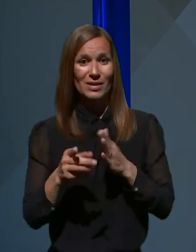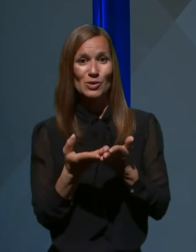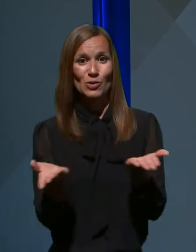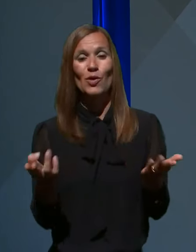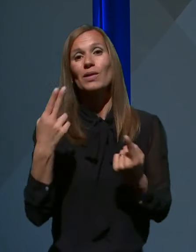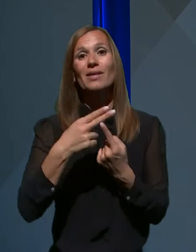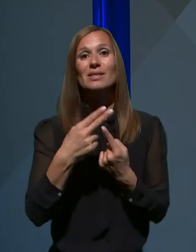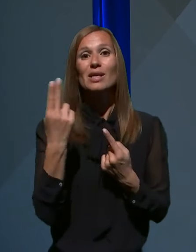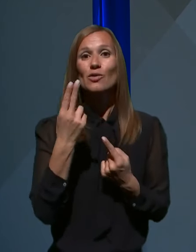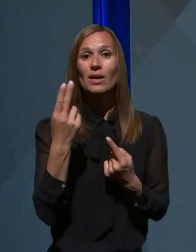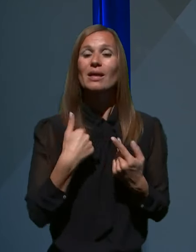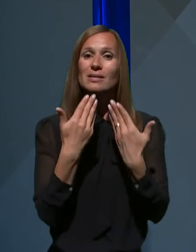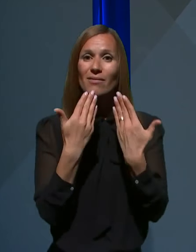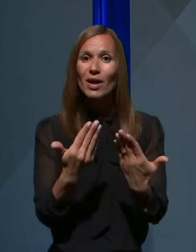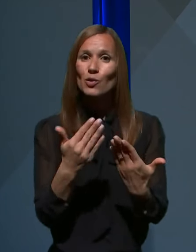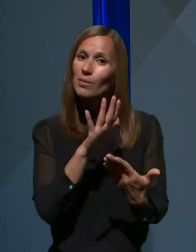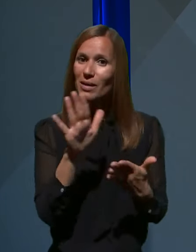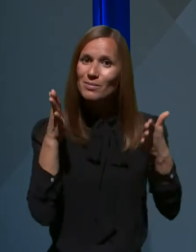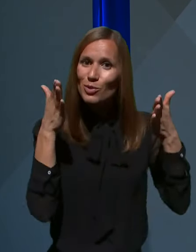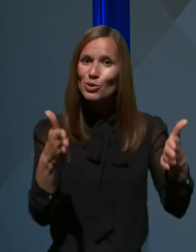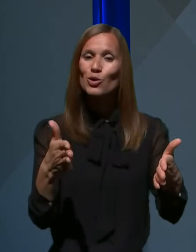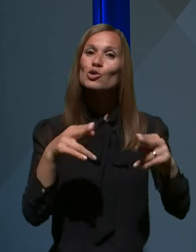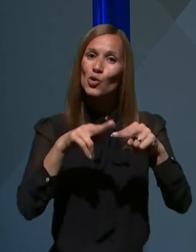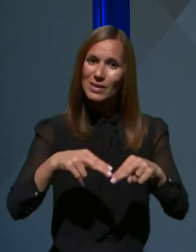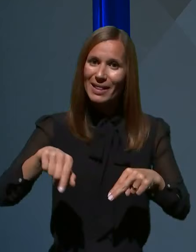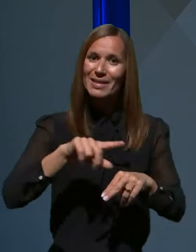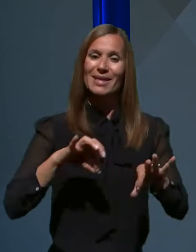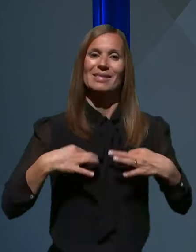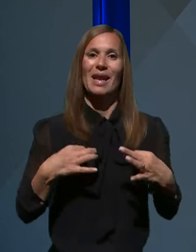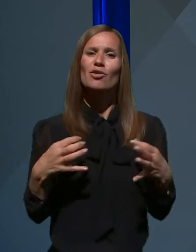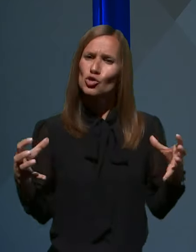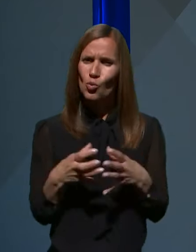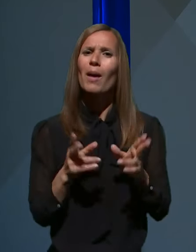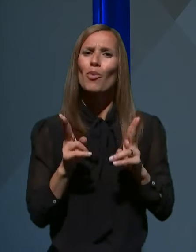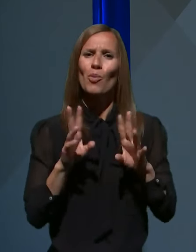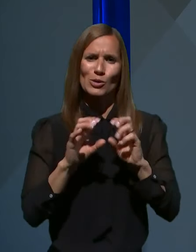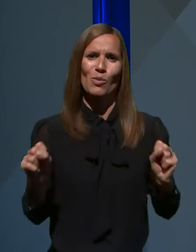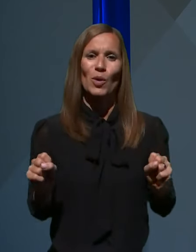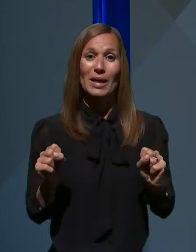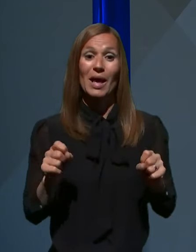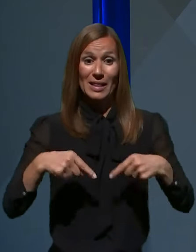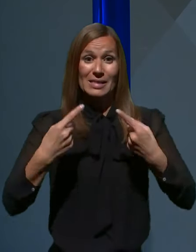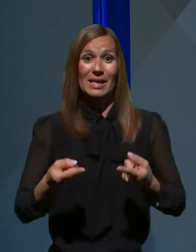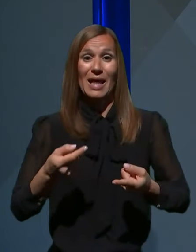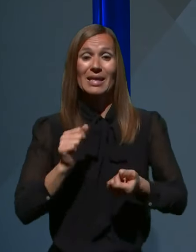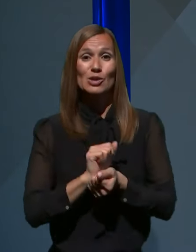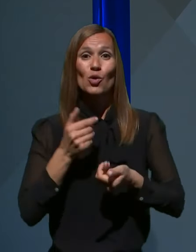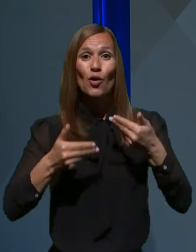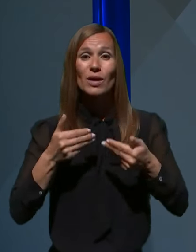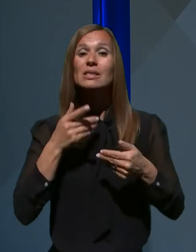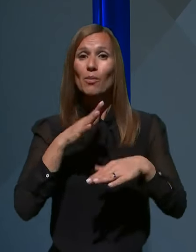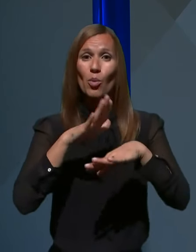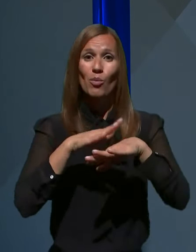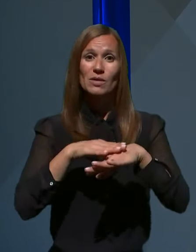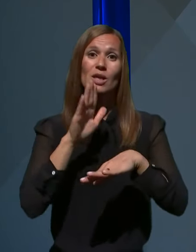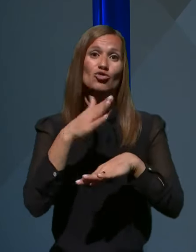Slovenija. Se zahvaljujem za pozornost. Ostanite zdravi, skupaj bomo zmogli. O naslednji tiskovni konferenci vas obvestimo